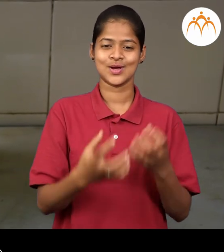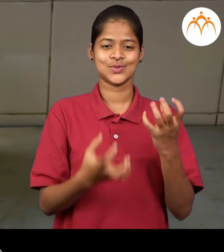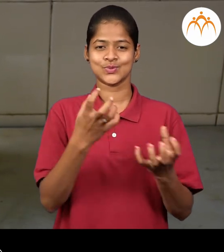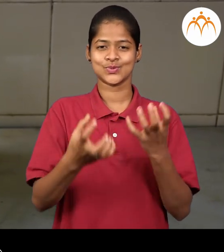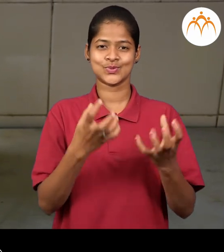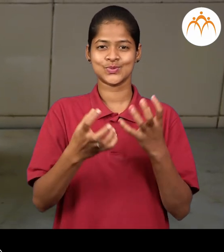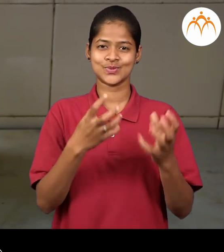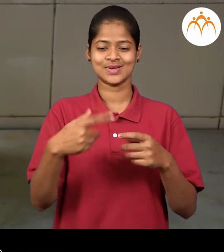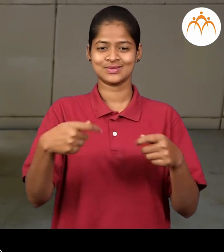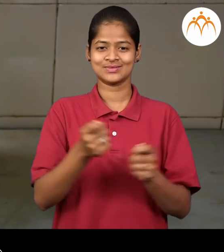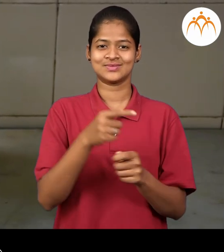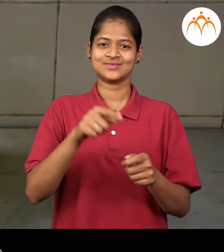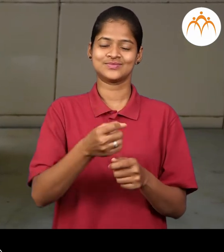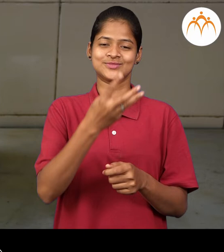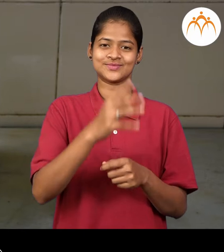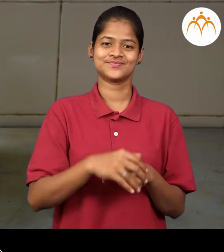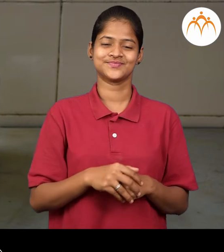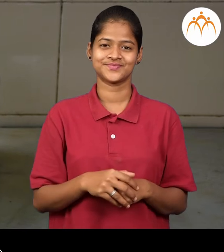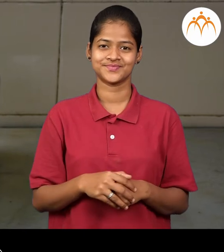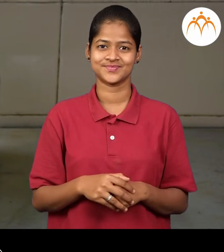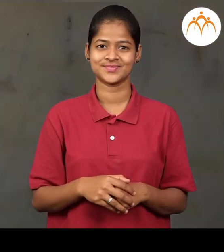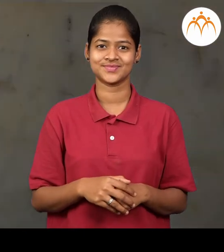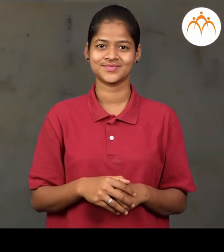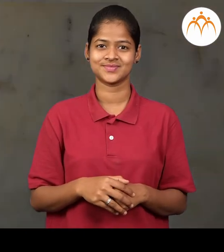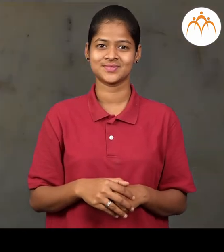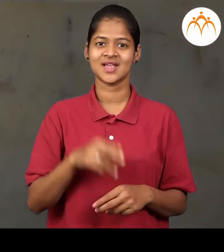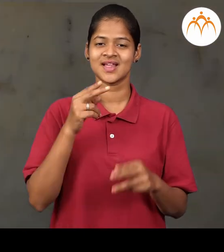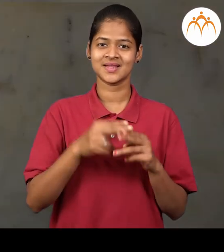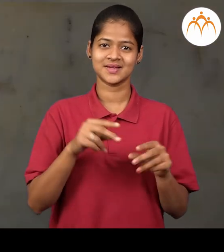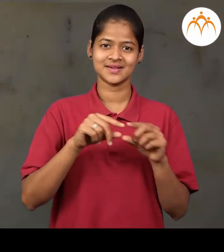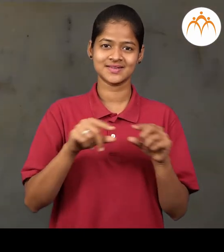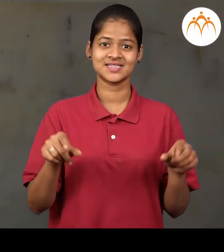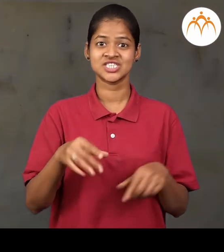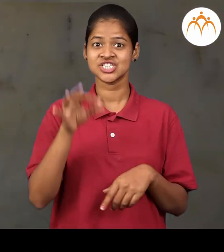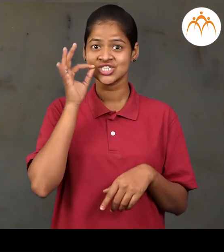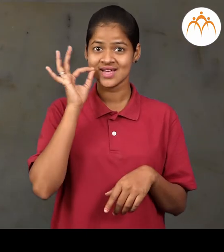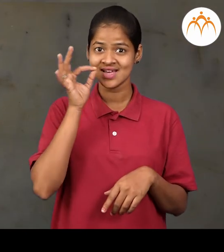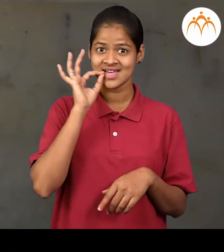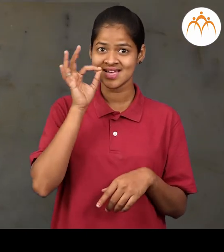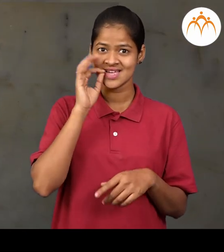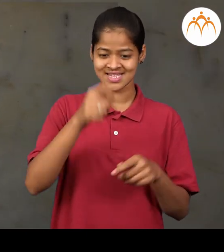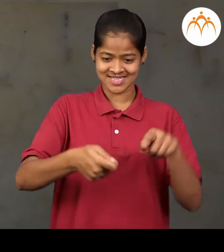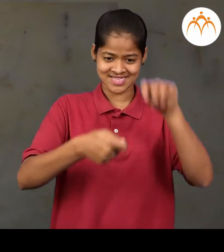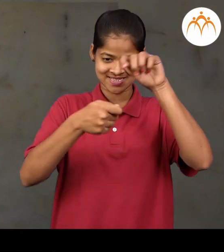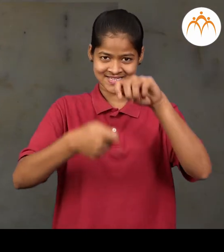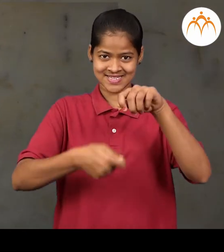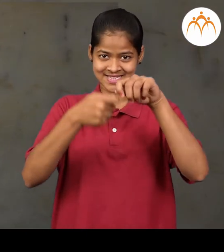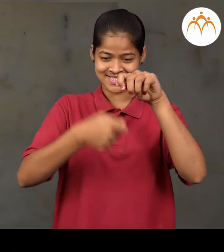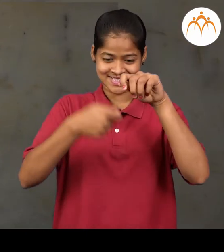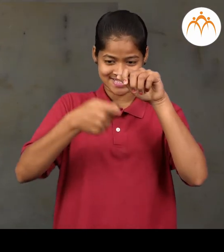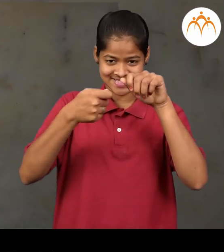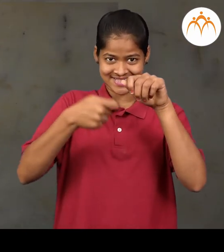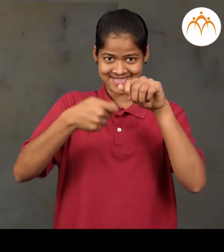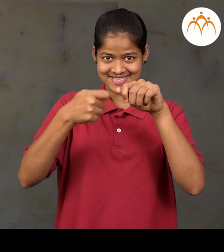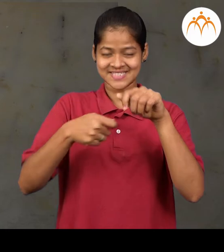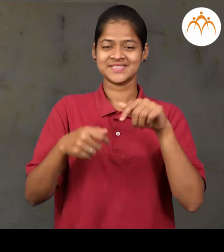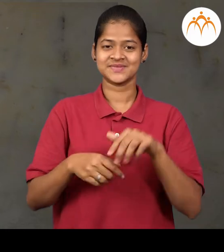शिजवतात गालने गालनाने चाहा गालतात